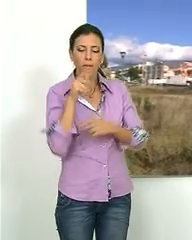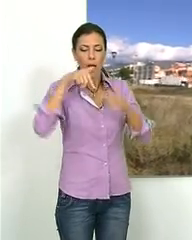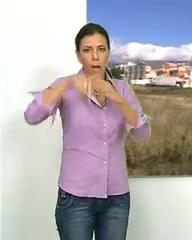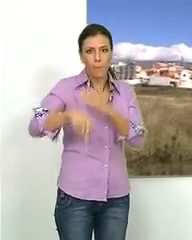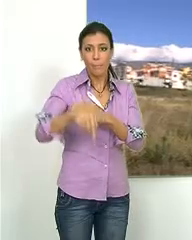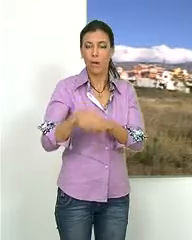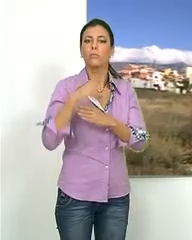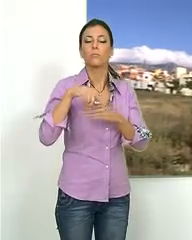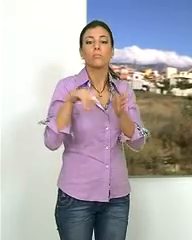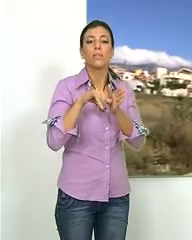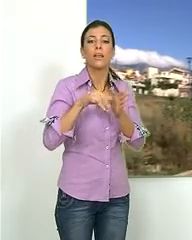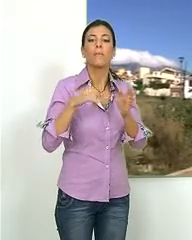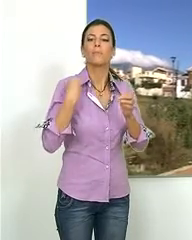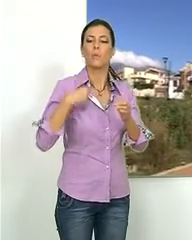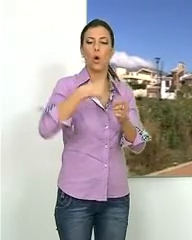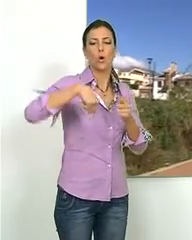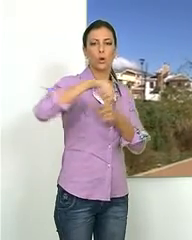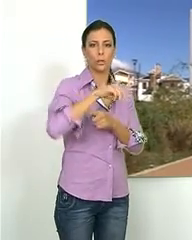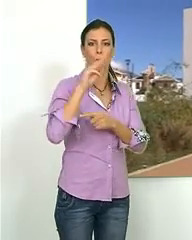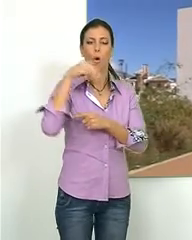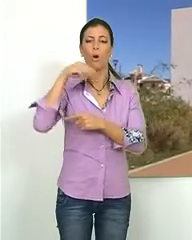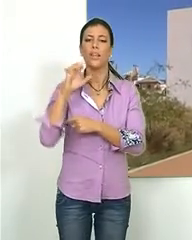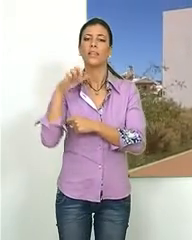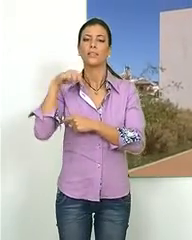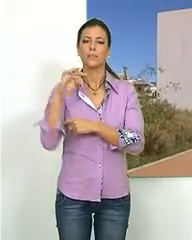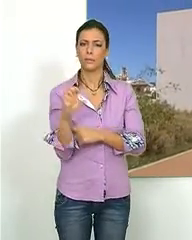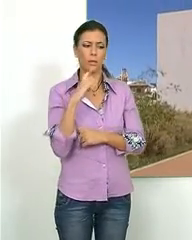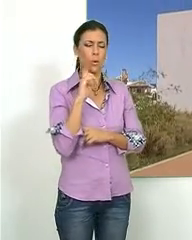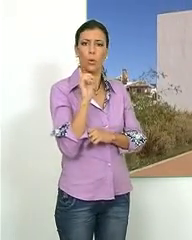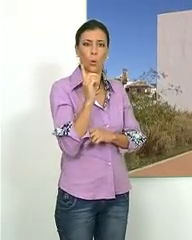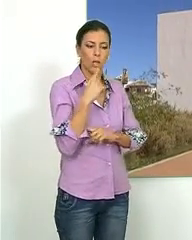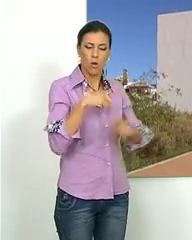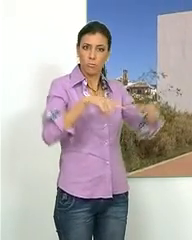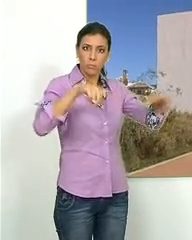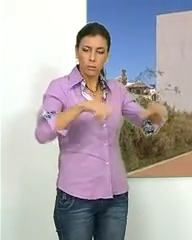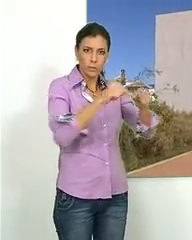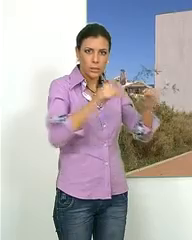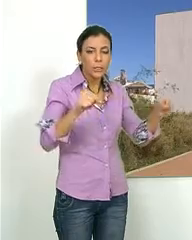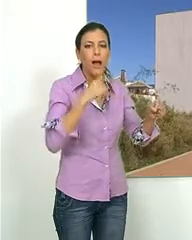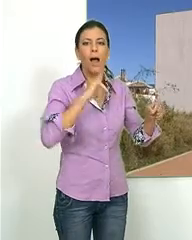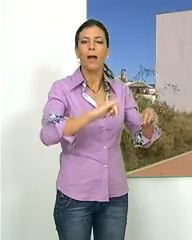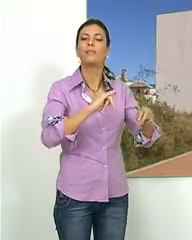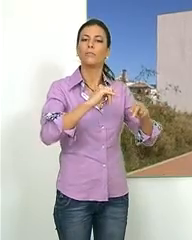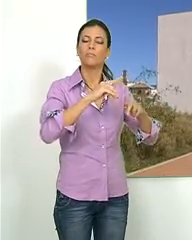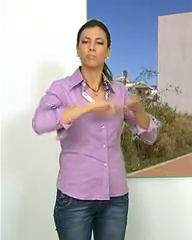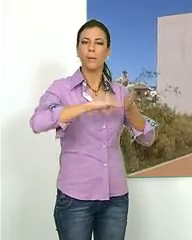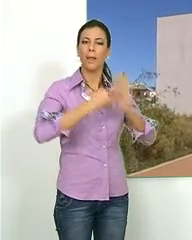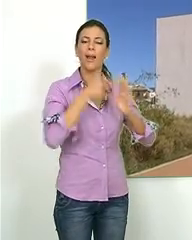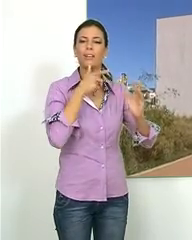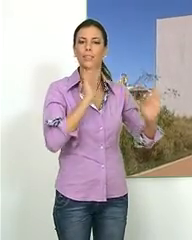oeste de Motril, junto a la Ronda de Poniente. Se trata del único terreno desarrollado por el momento del Plan General de Ordenación Urbana,